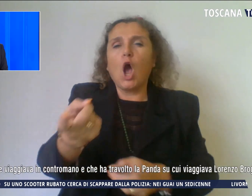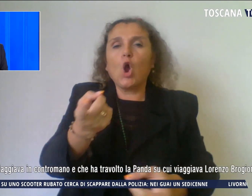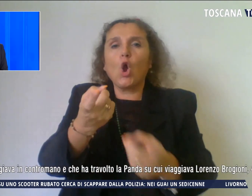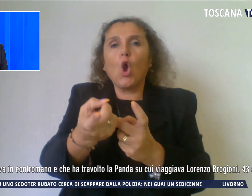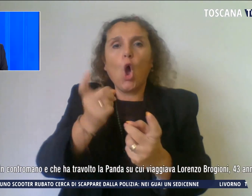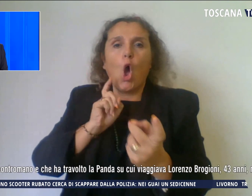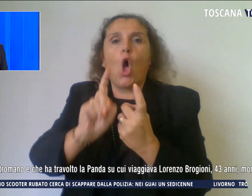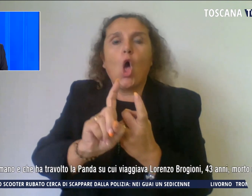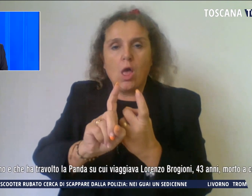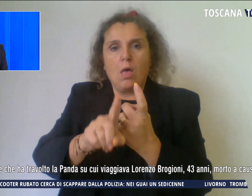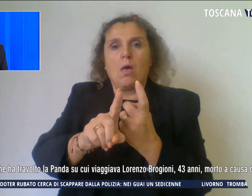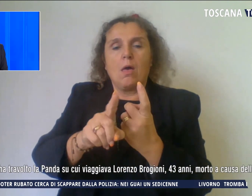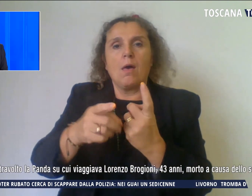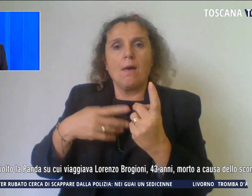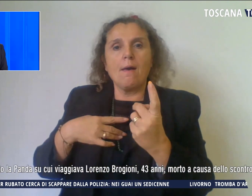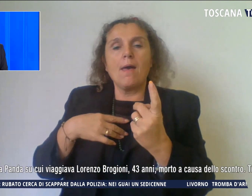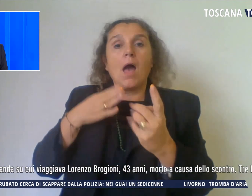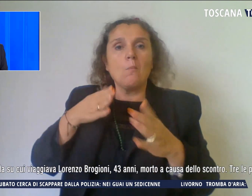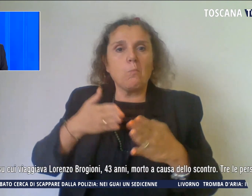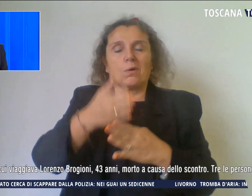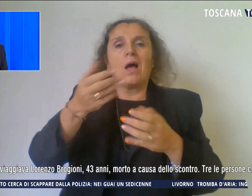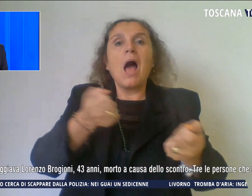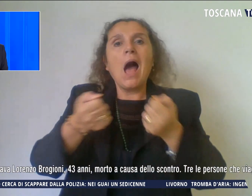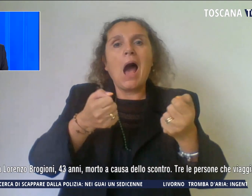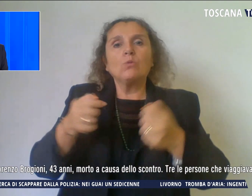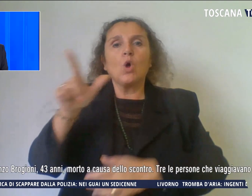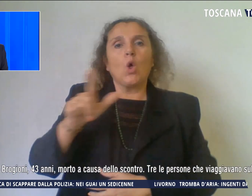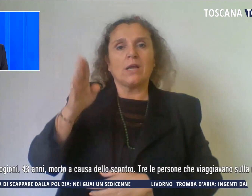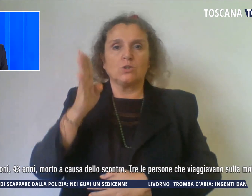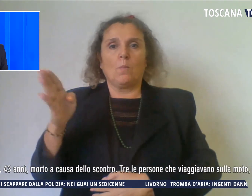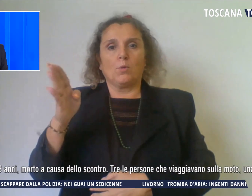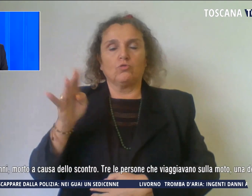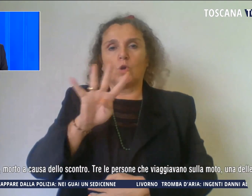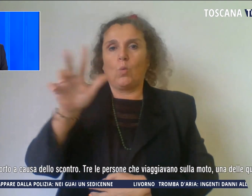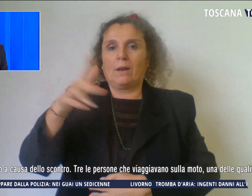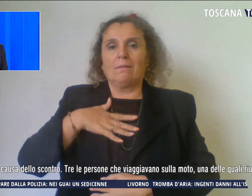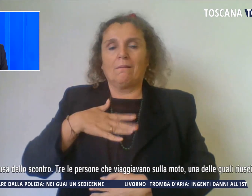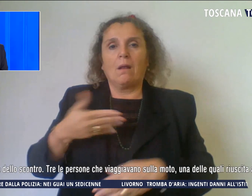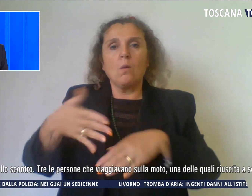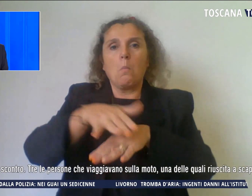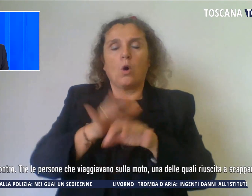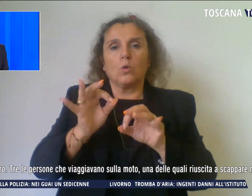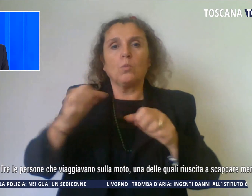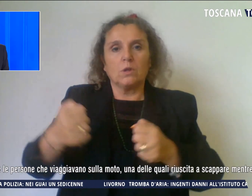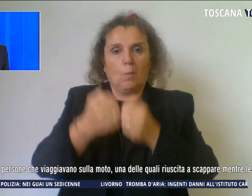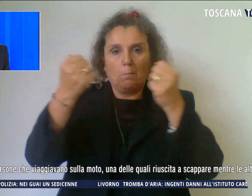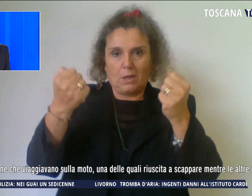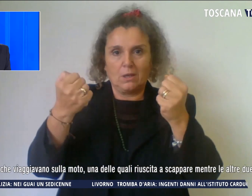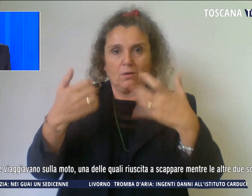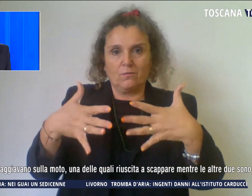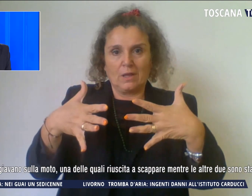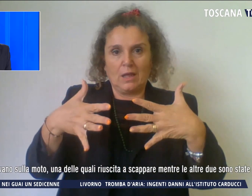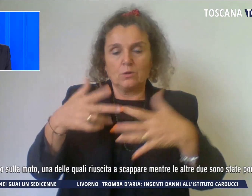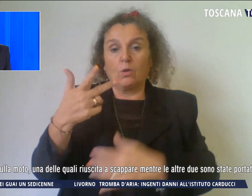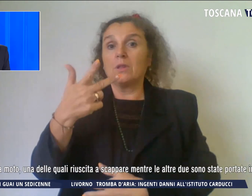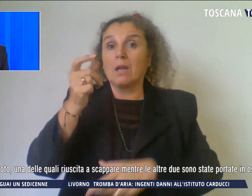travolto l'auto su cui viaggiava Lorenzo Brugioni, 43 anni, morto a causa dello scontro. Tre le persone